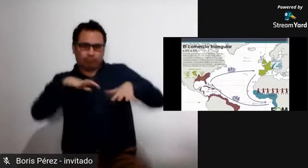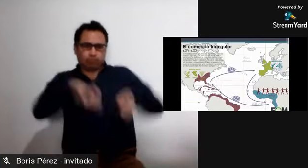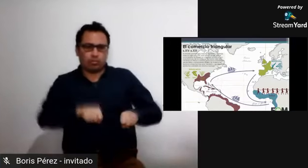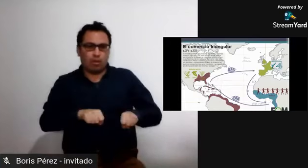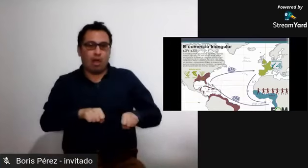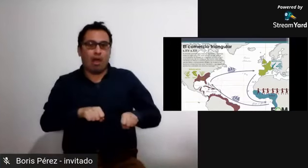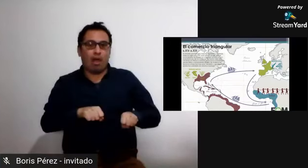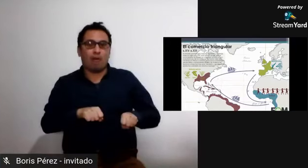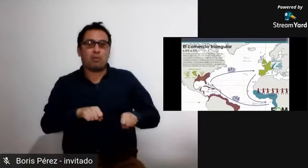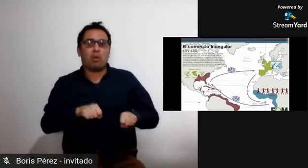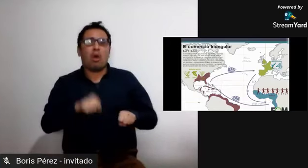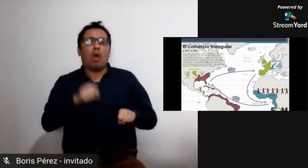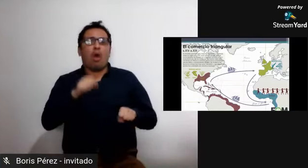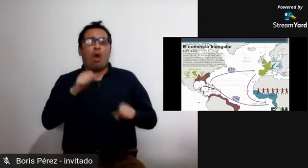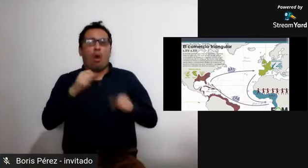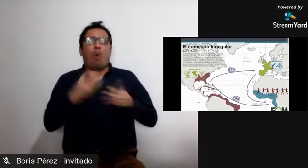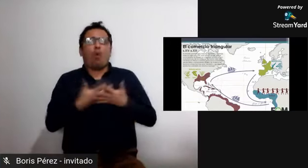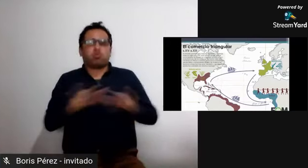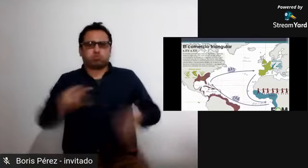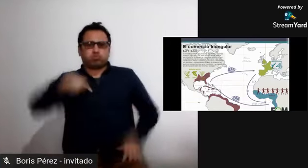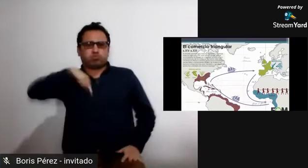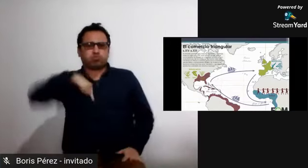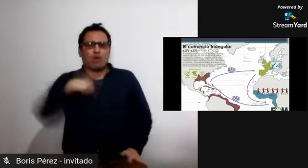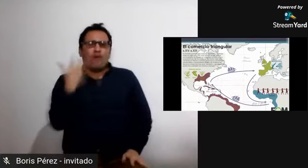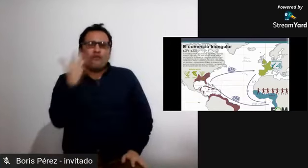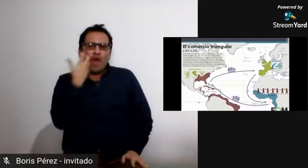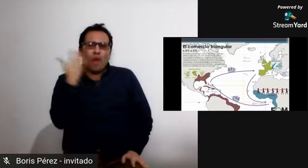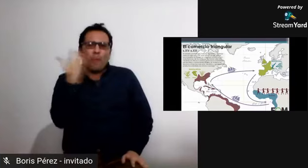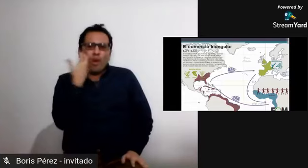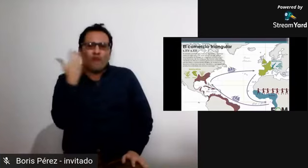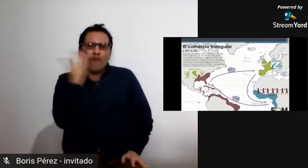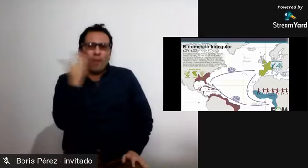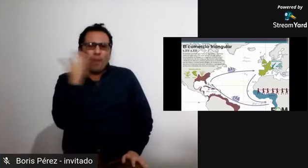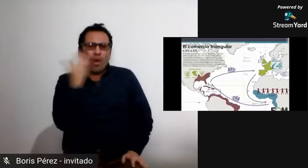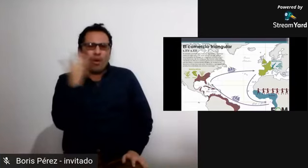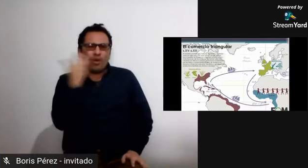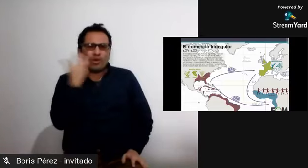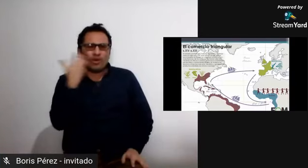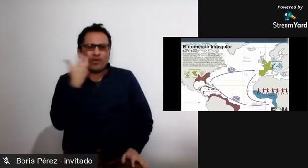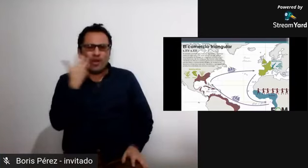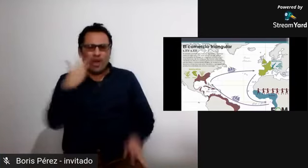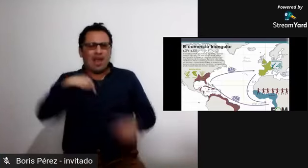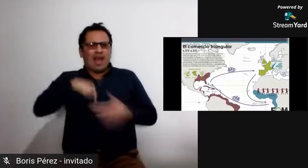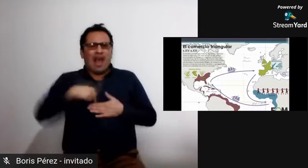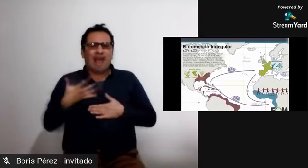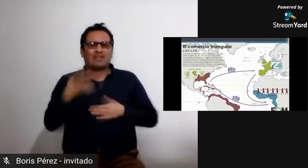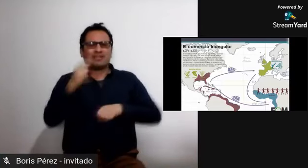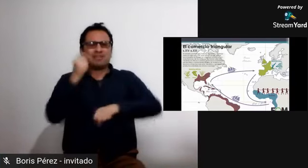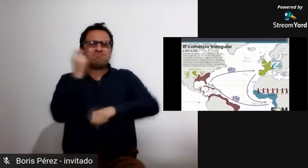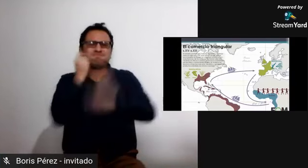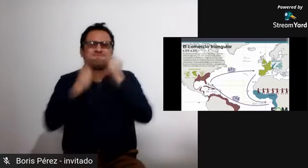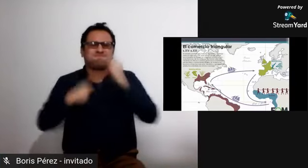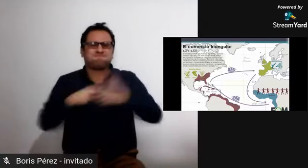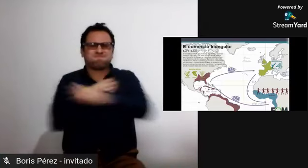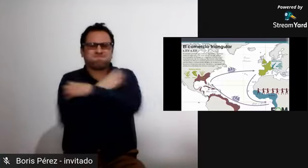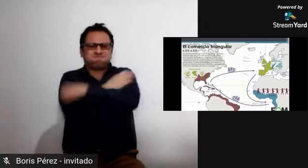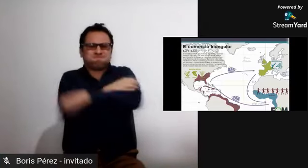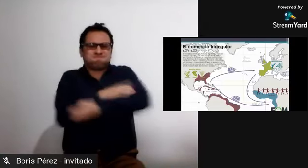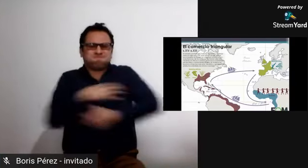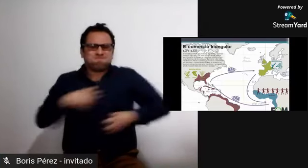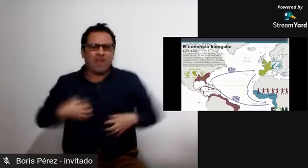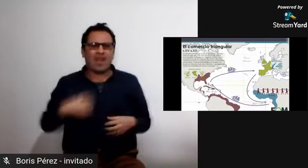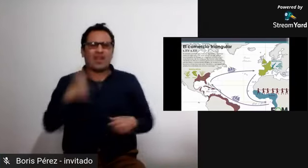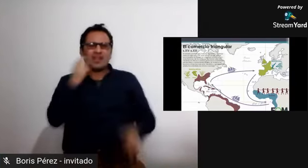darse un sinnúmero de confrontaciones y se empieza a notar una disminución notoria